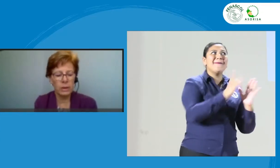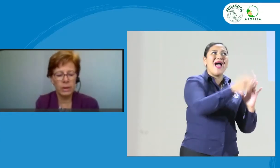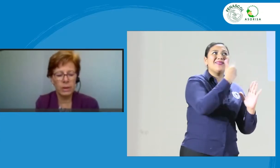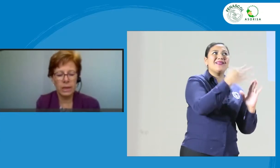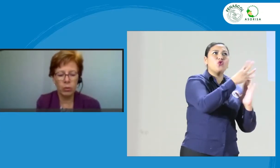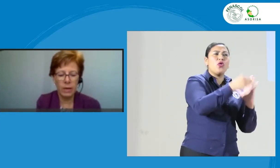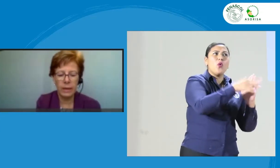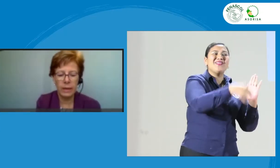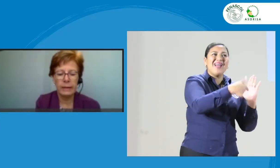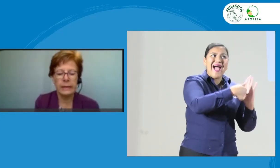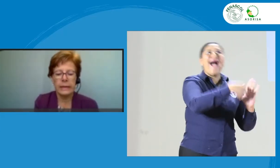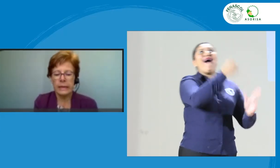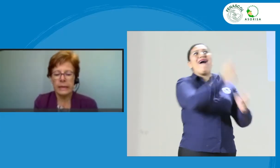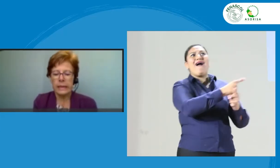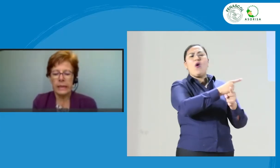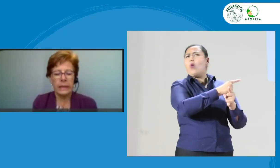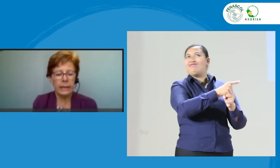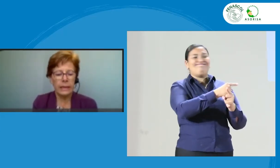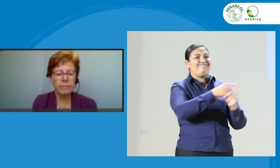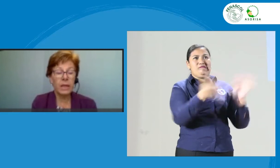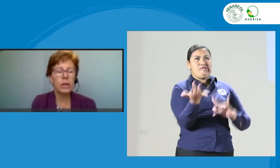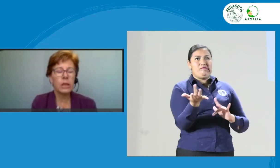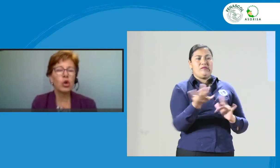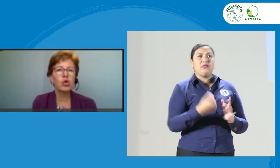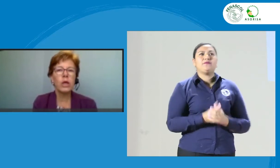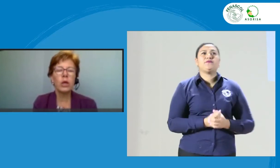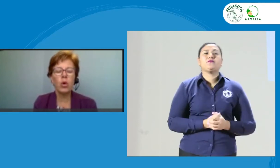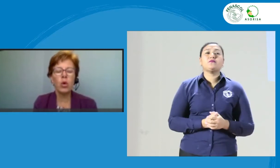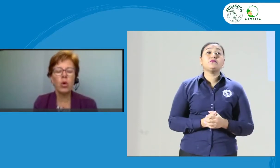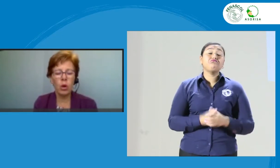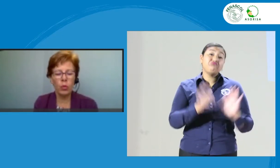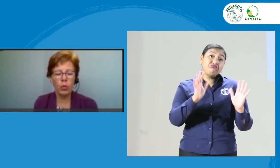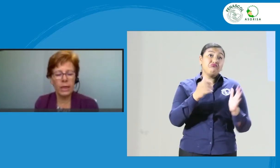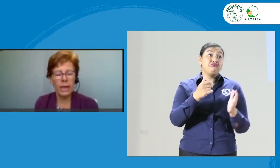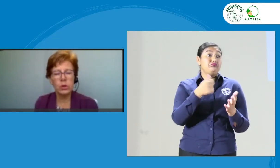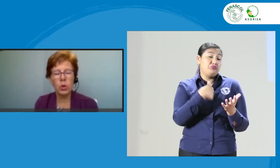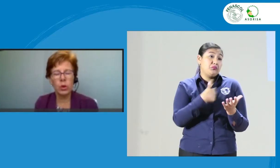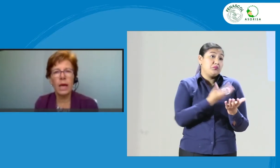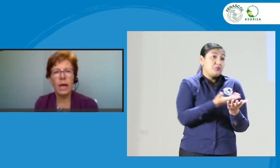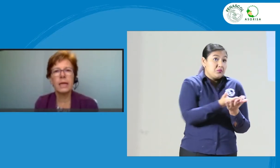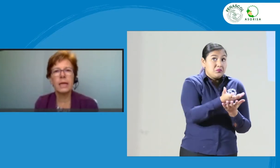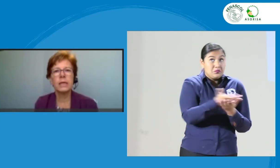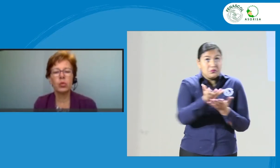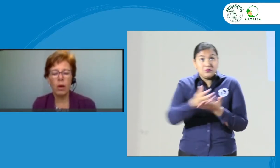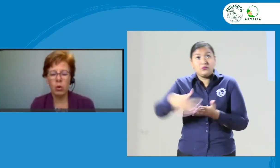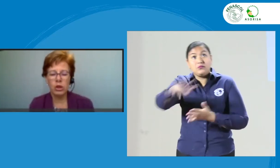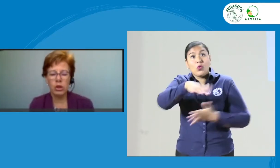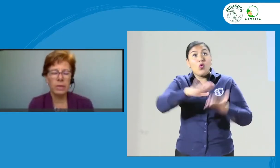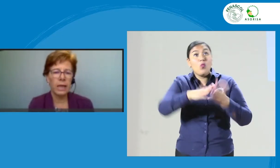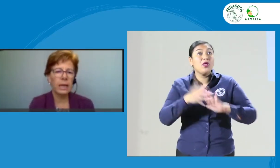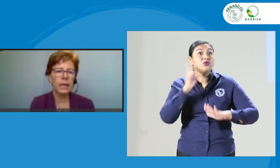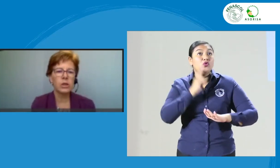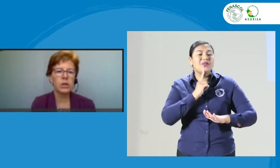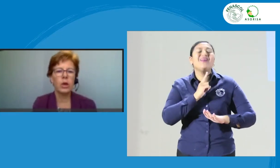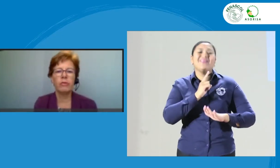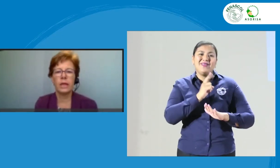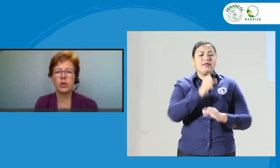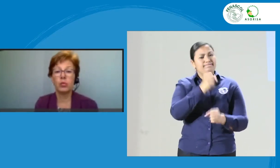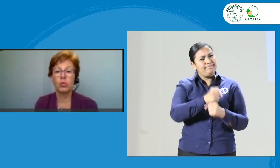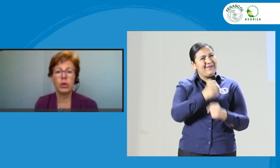se aplicaron mal. Yo sugiero con la comunidad de sorda hacer un trabajo similar al que hizo la Federación Mundial